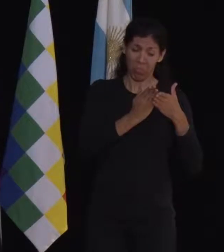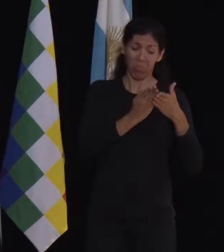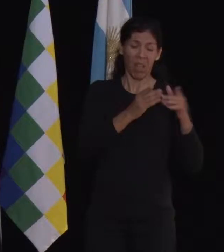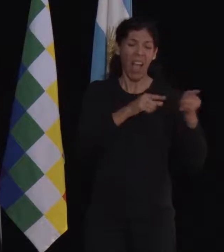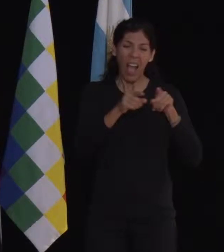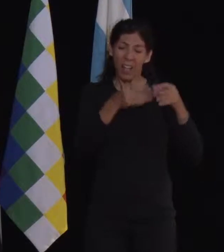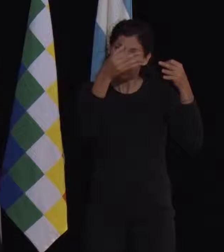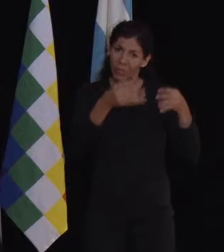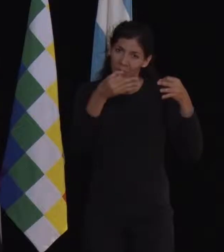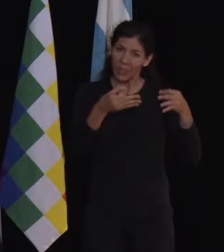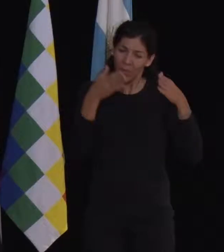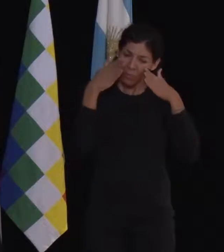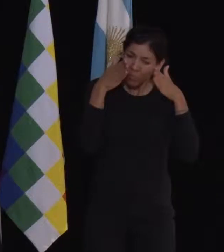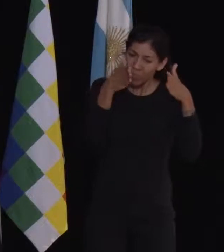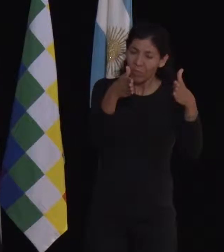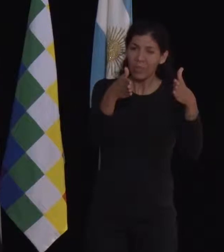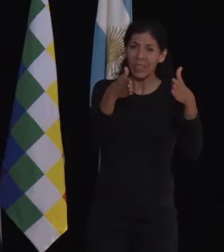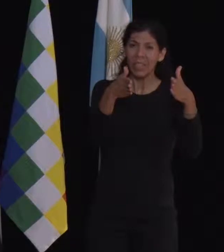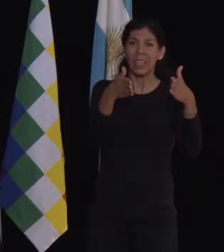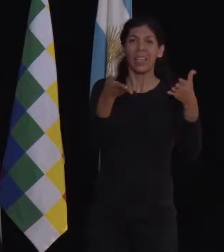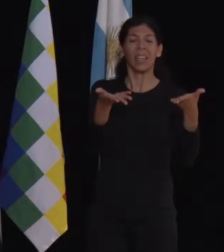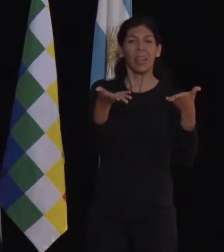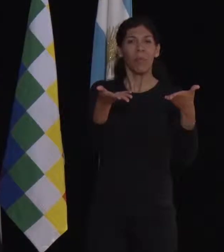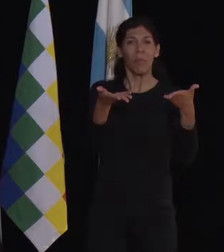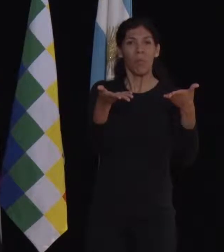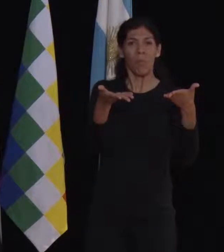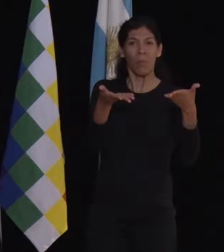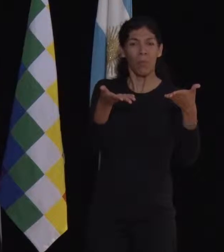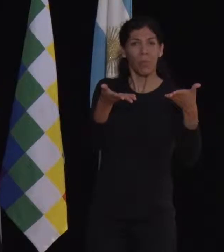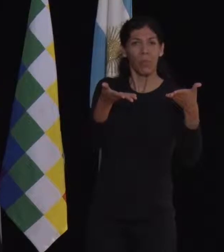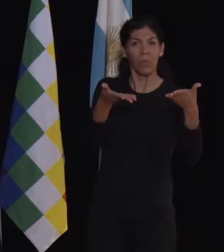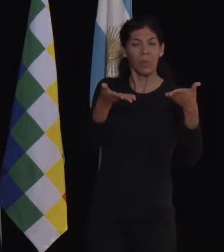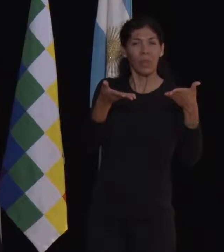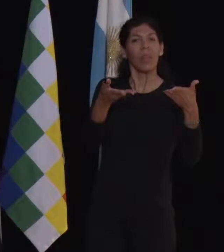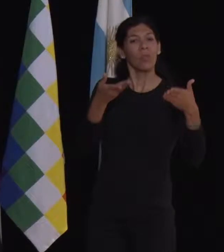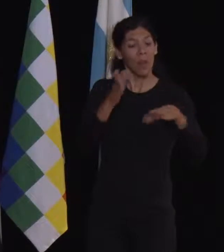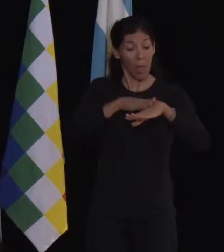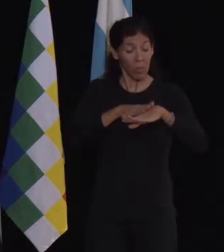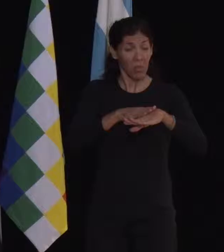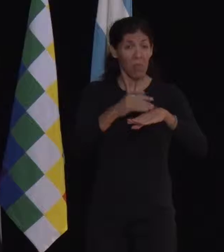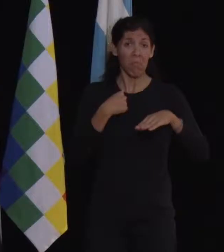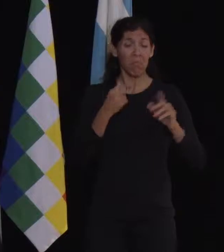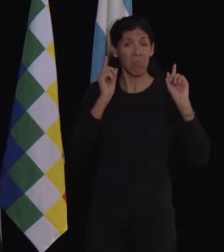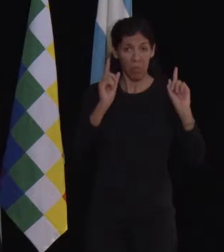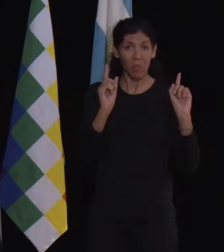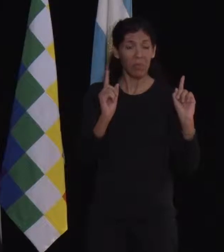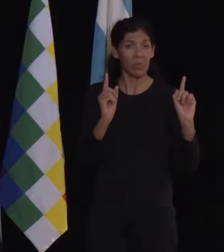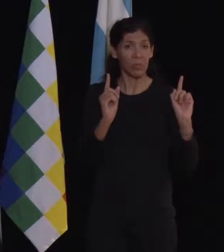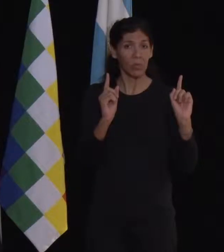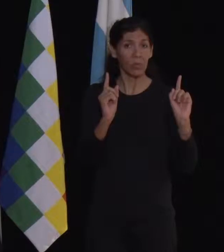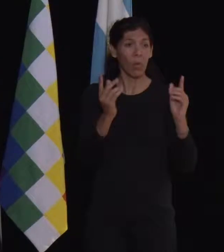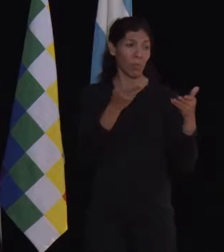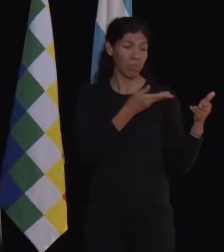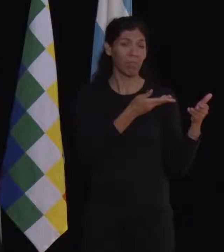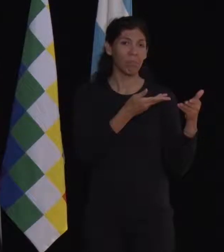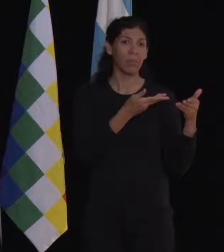en donde los lugares comunes sean evitados. La responsabilidad que, como docente, me queda, y es lo